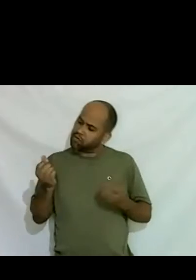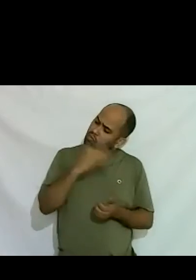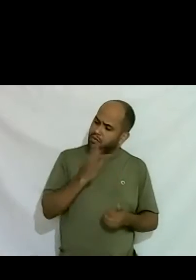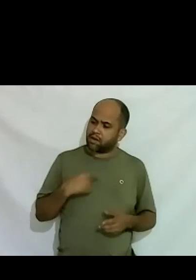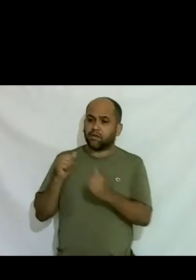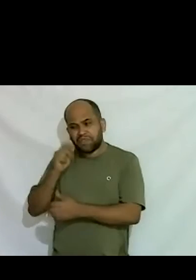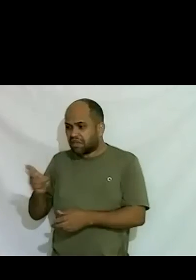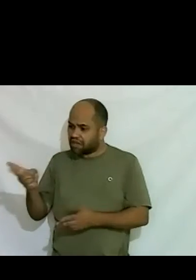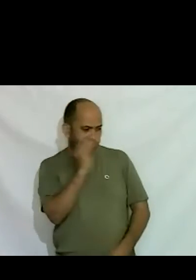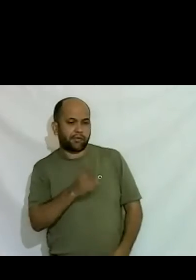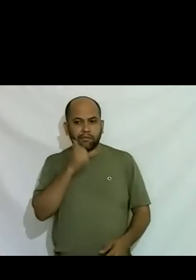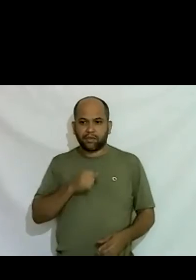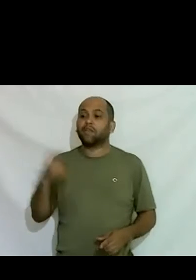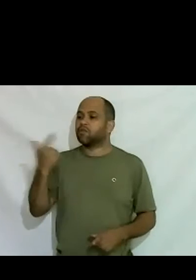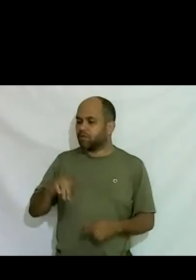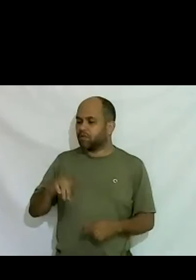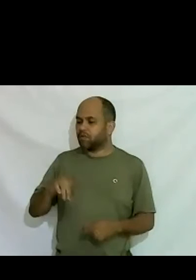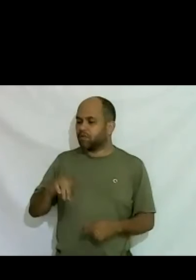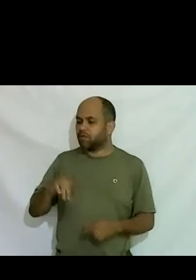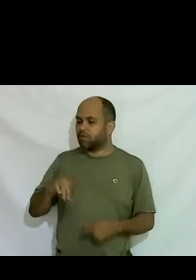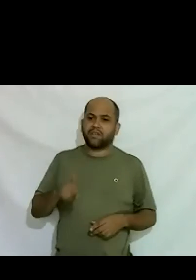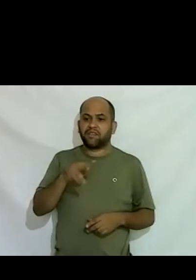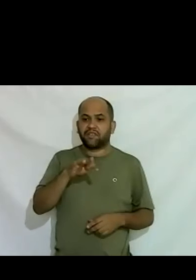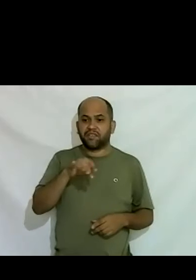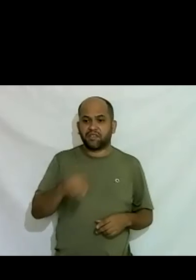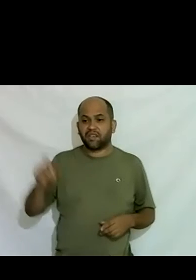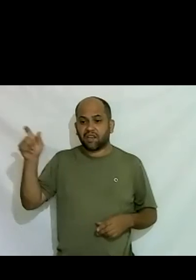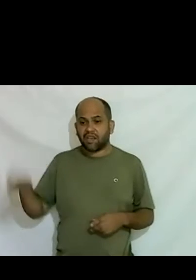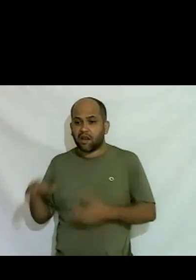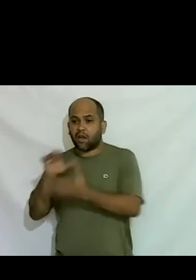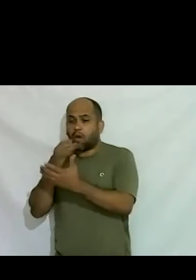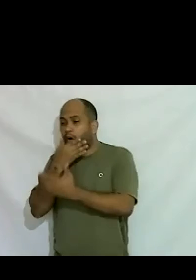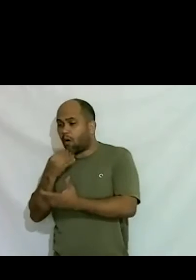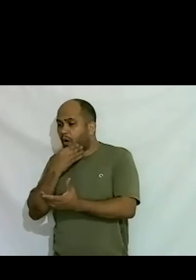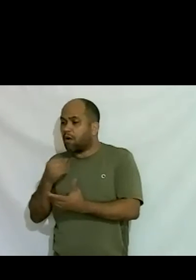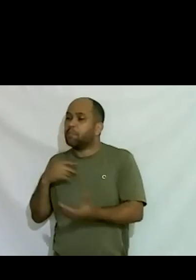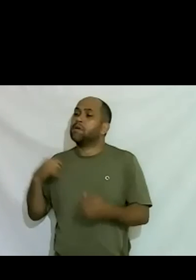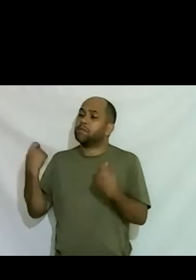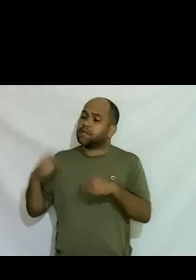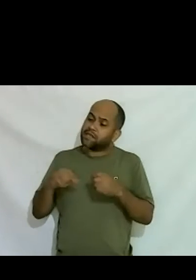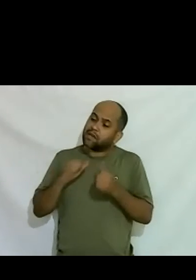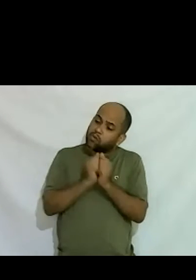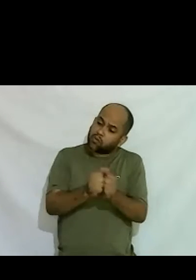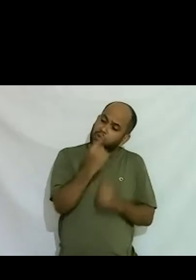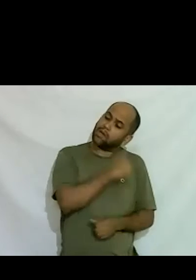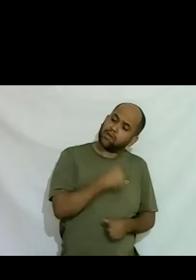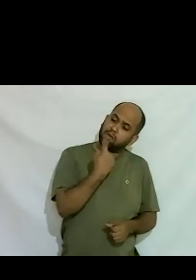você só fica com as meninas você só reiteradamente vinha reclamando falava professora tia é menino tem que ficar com a gente só fica com as meninas a